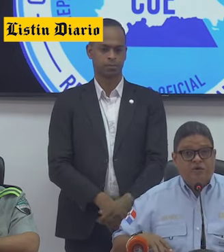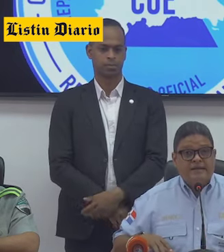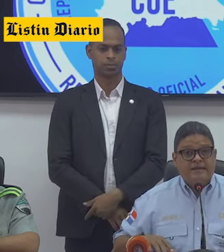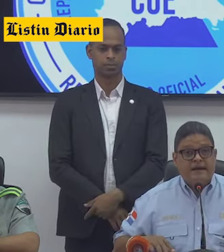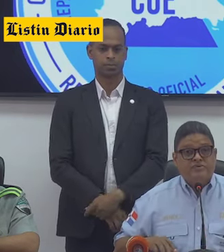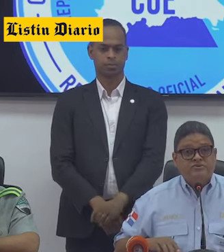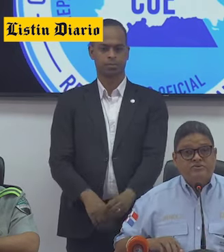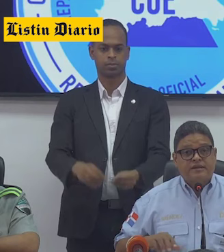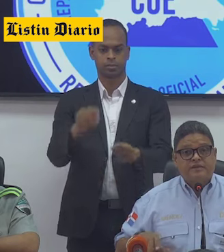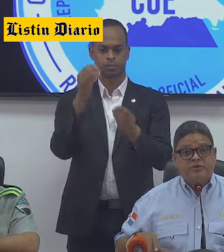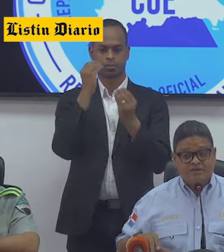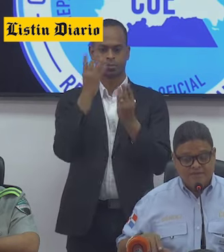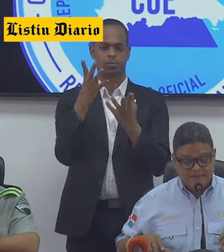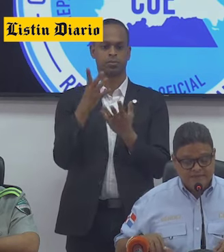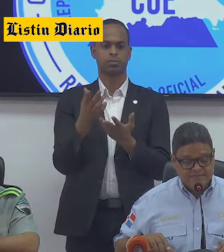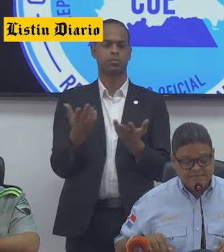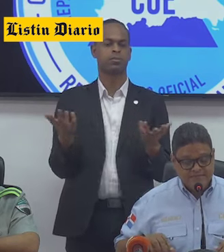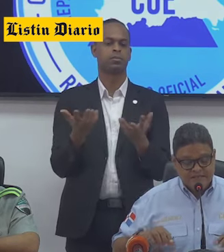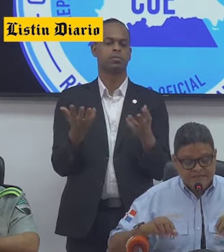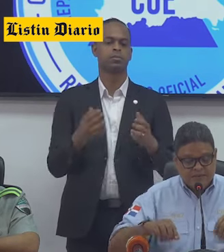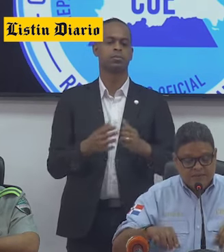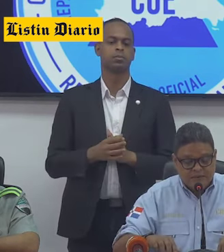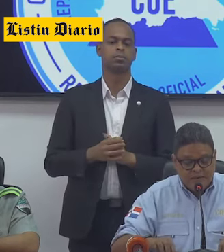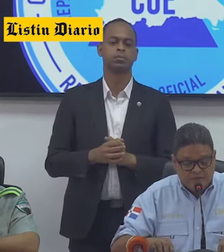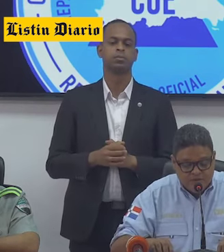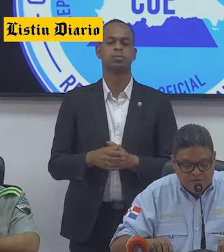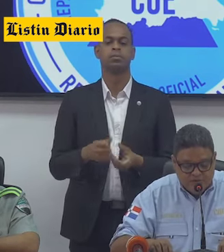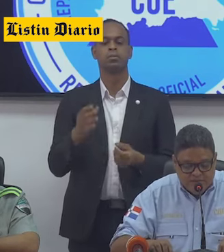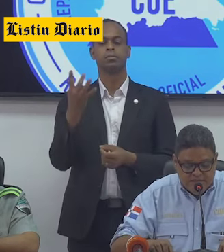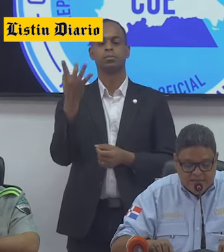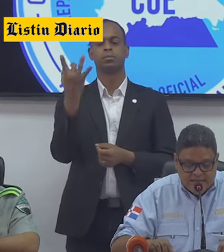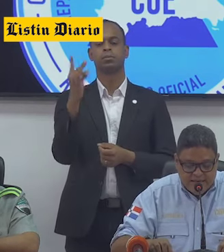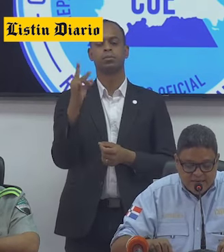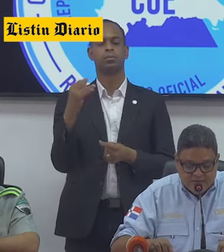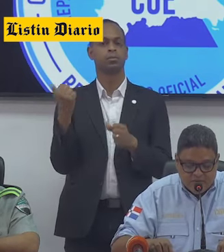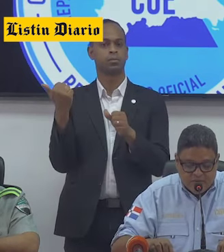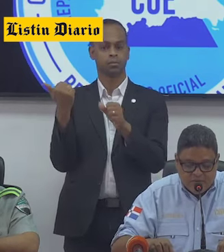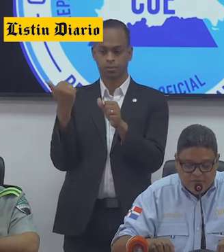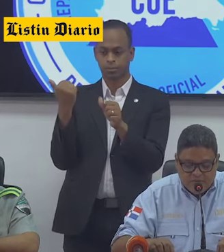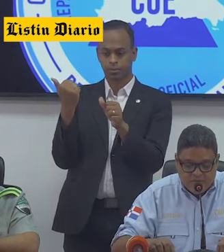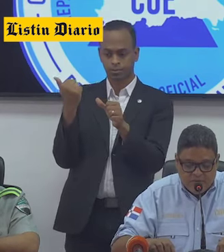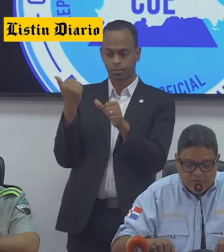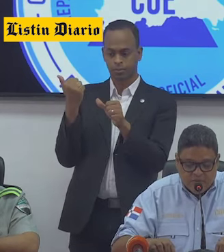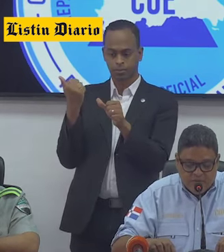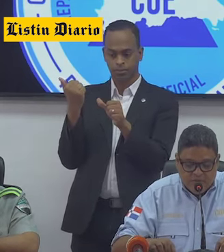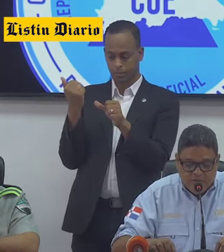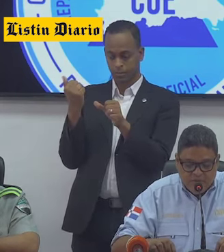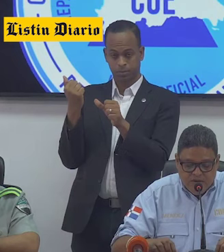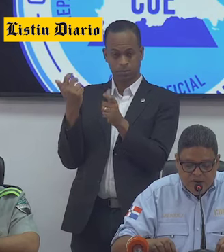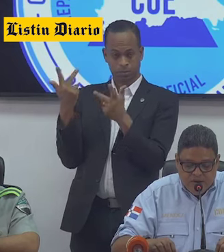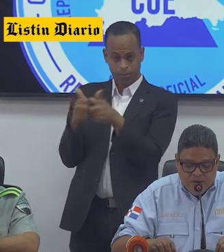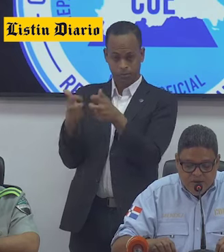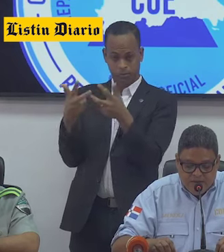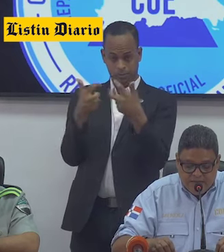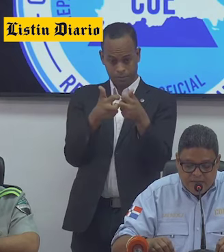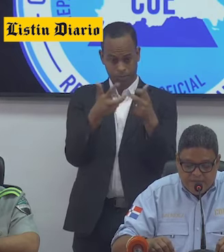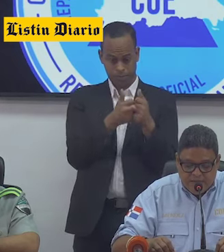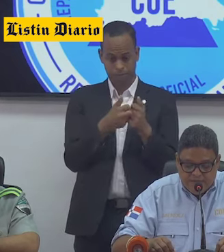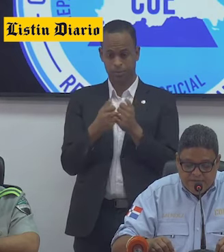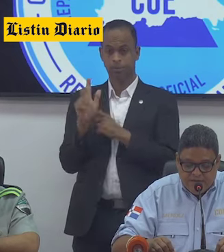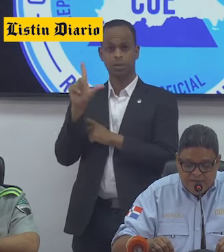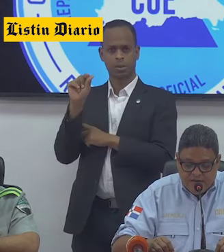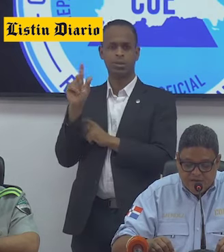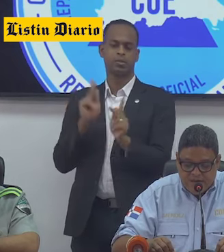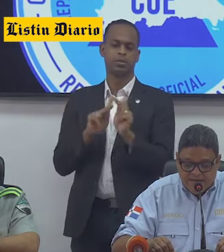En los comentarios tenemos lo siguiente. Se reportaron 18 accidentes de tránsito, resultando 20